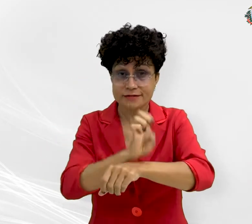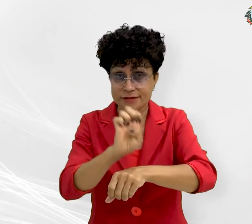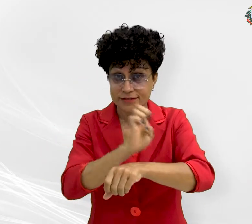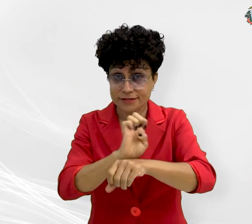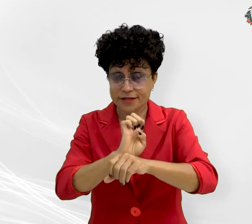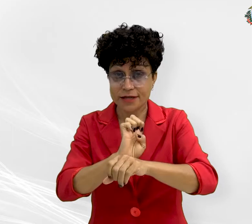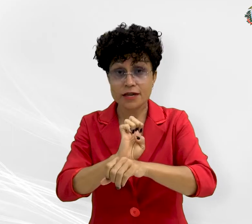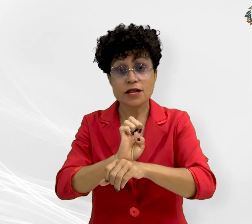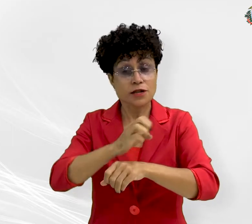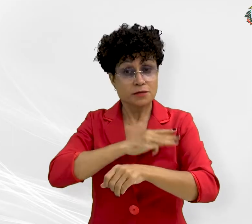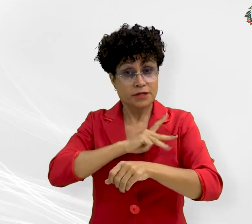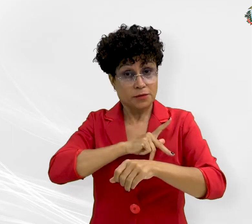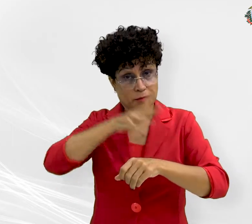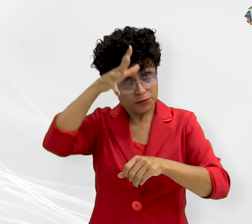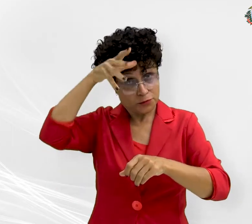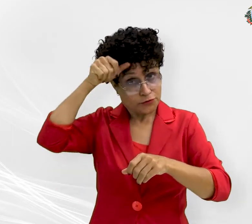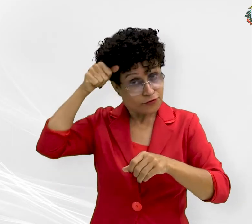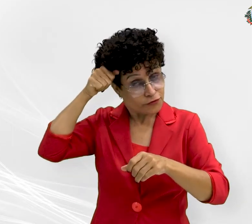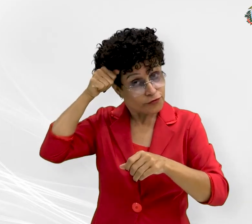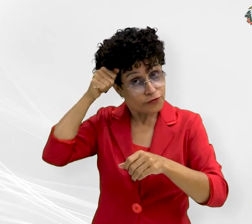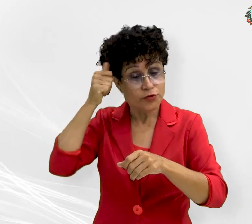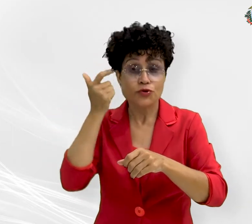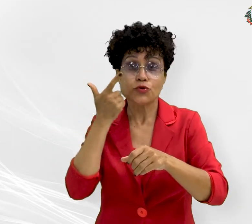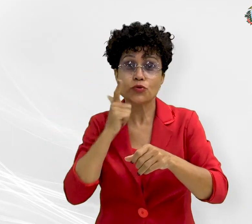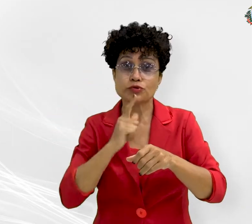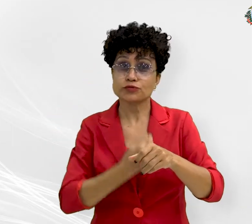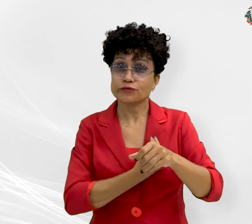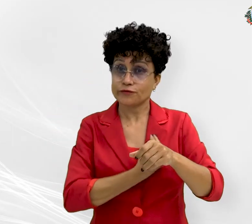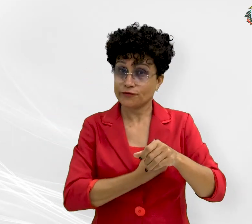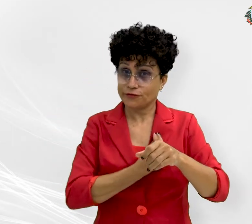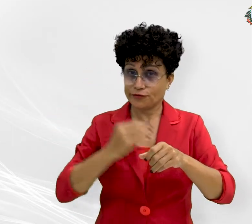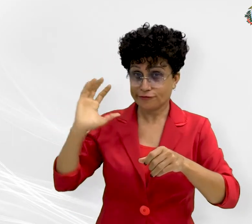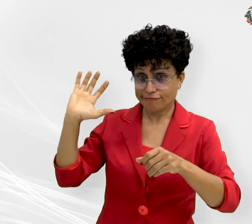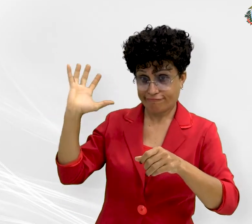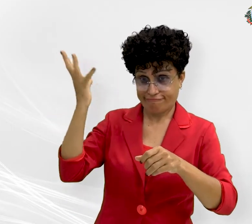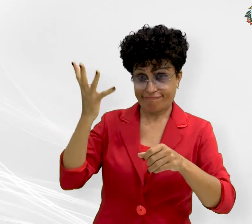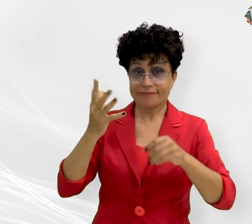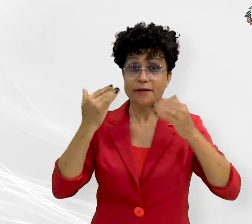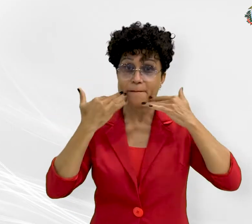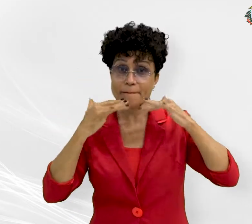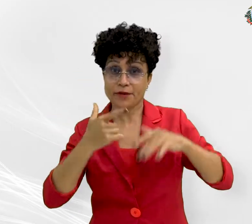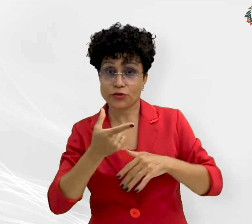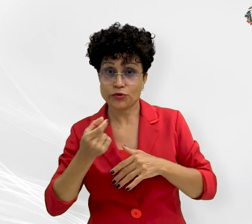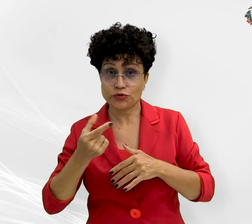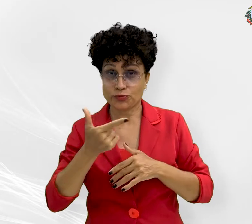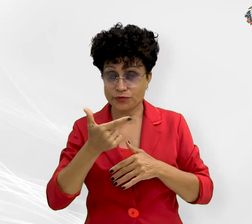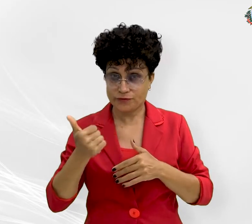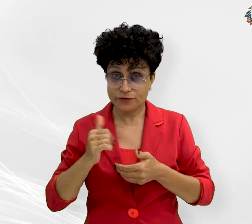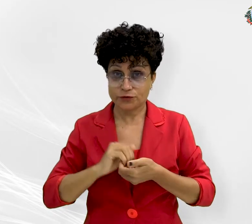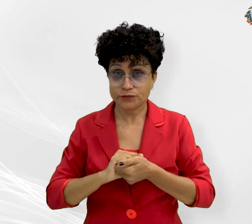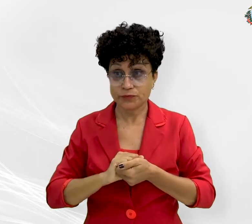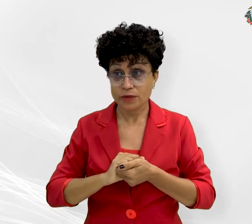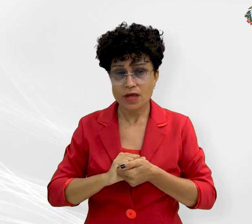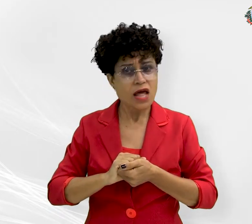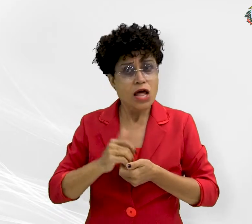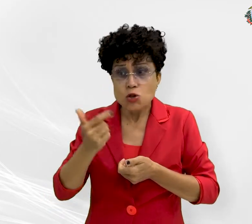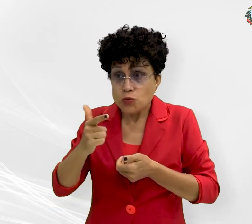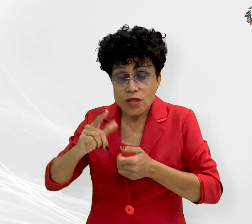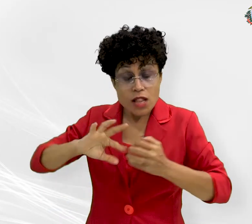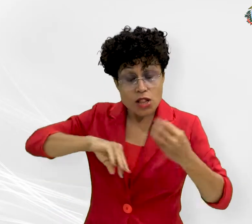Público do Estado de Mato Grosso, foram contempladas com ações do Vida Plena em 2021. A abrangência não inclui todas as atividades